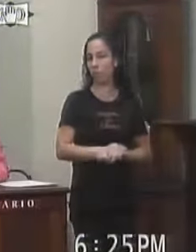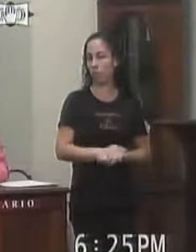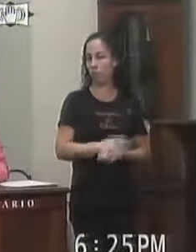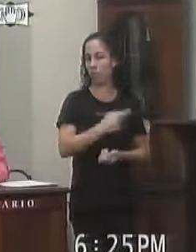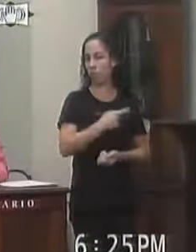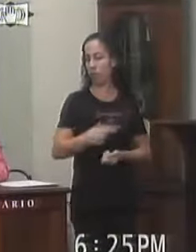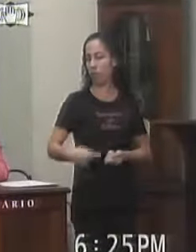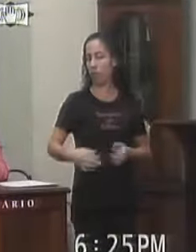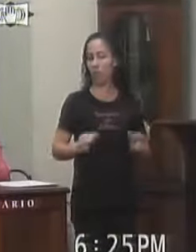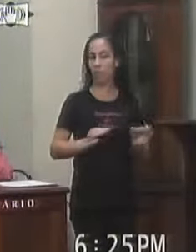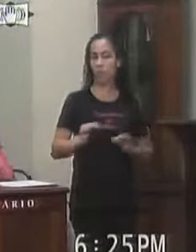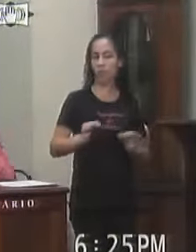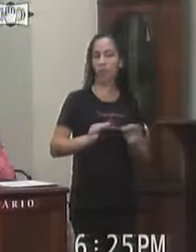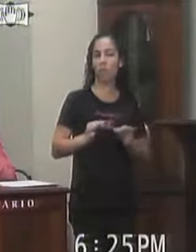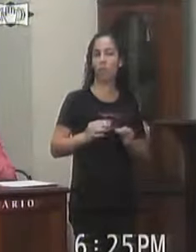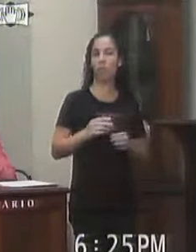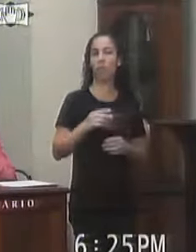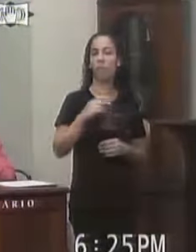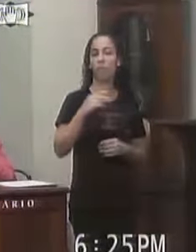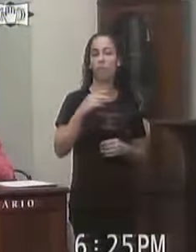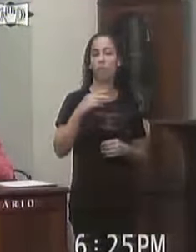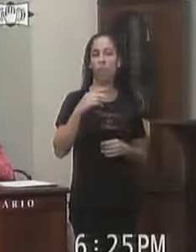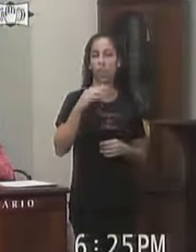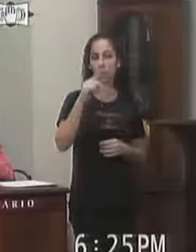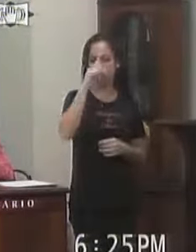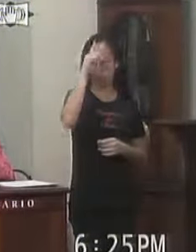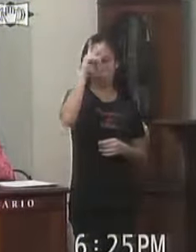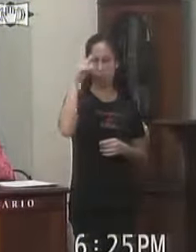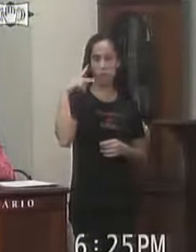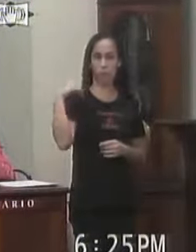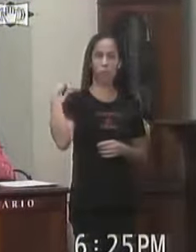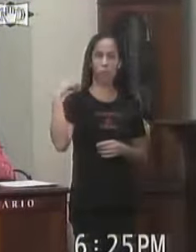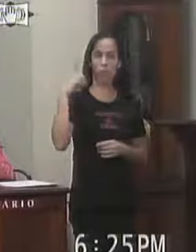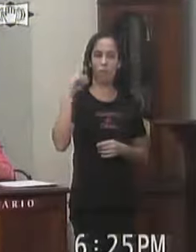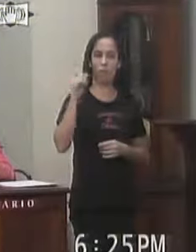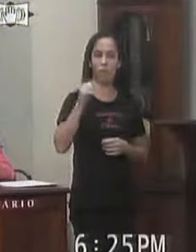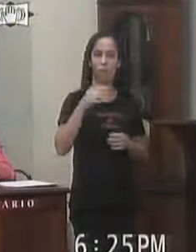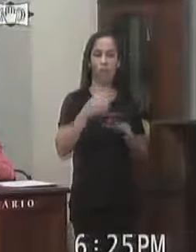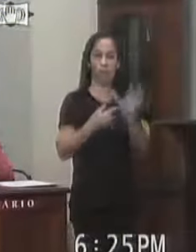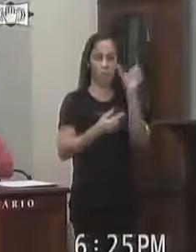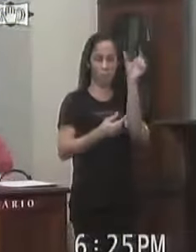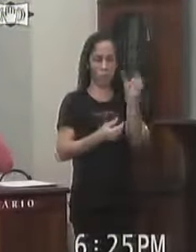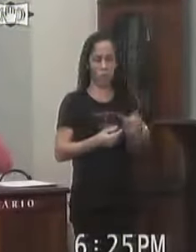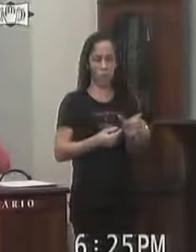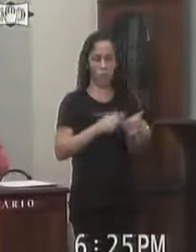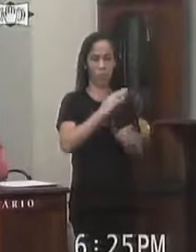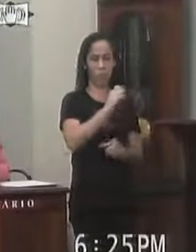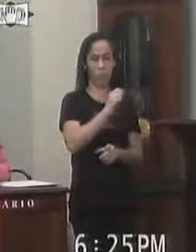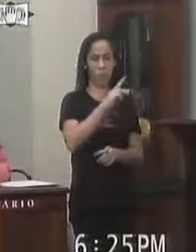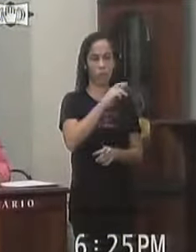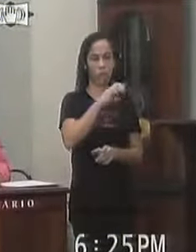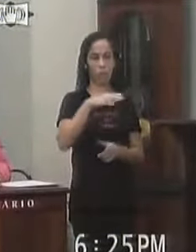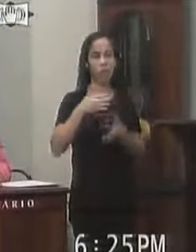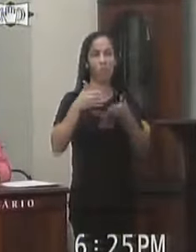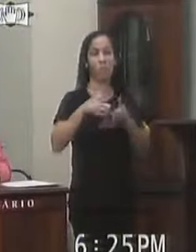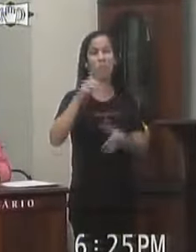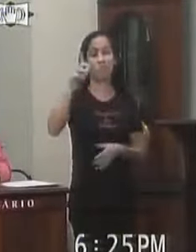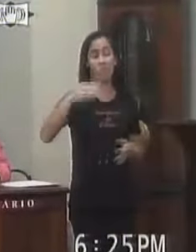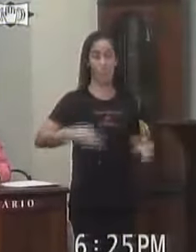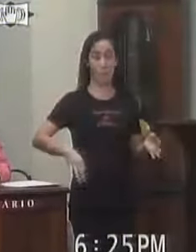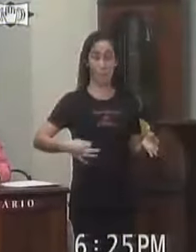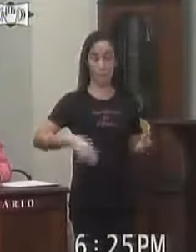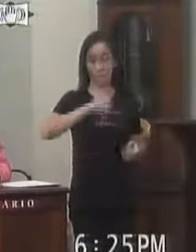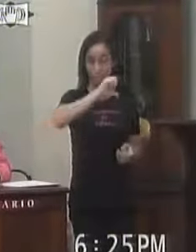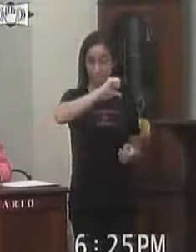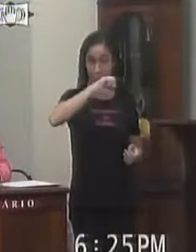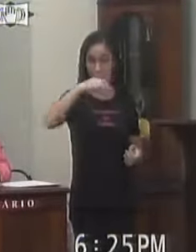Projeto de resolução Do vereador Fabian Torreia Reconhece o senhor Carlos Marmelo De Souza No qual chegou Em conservatório Em 92 E logo se